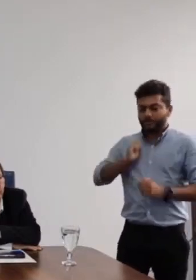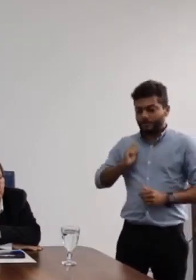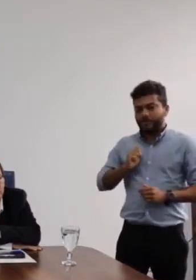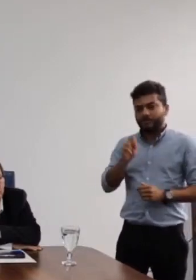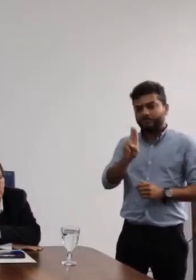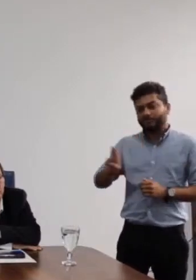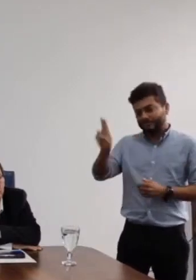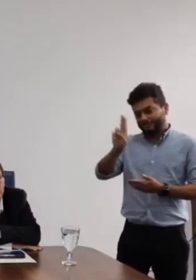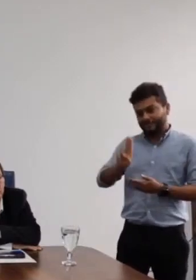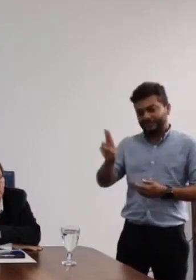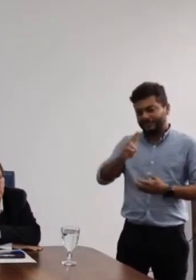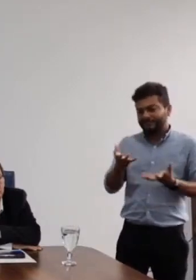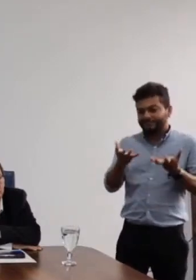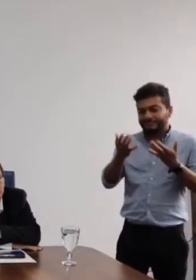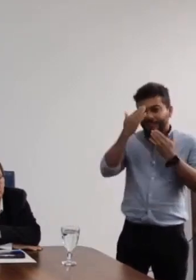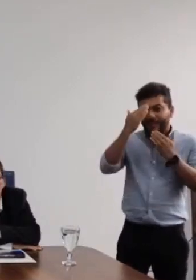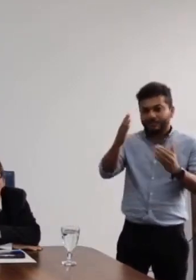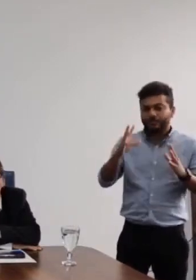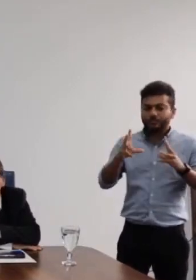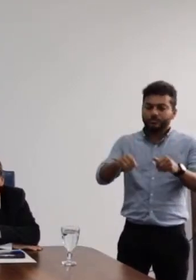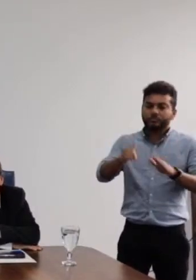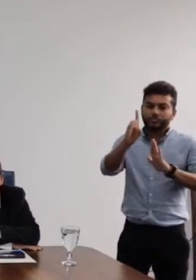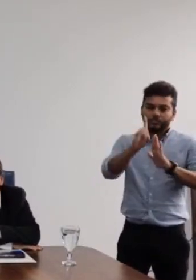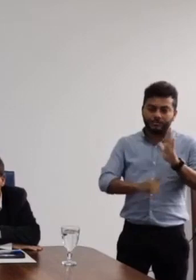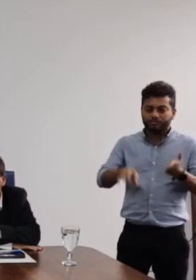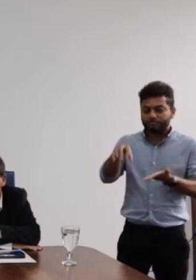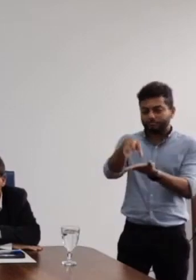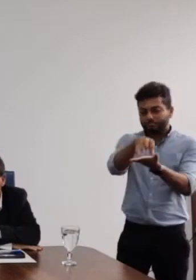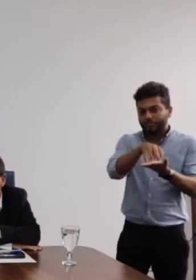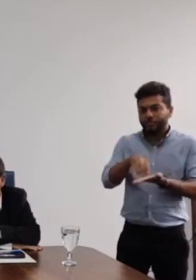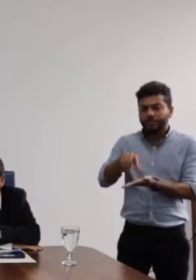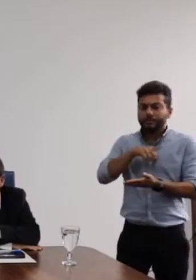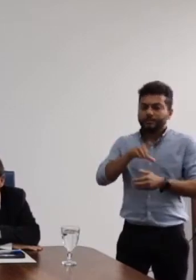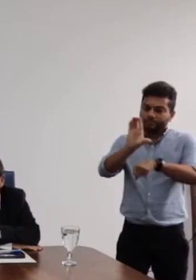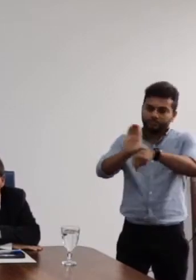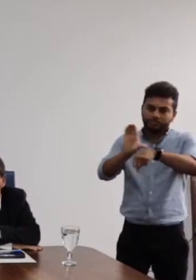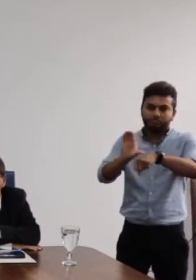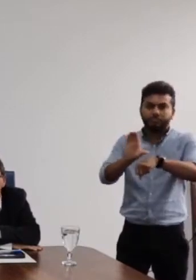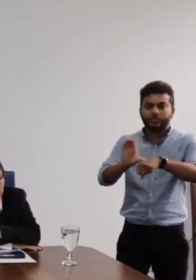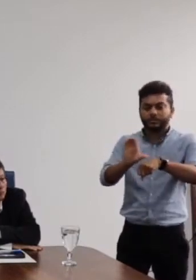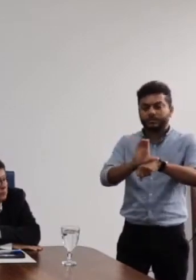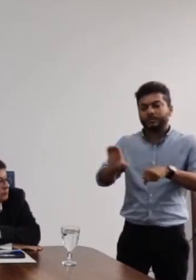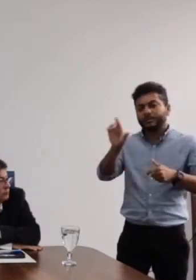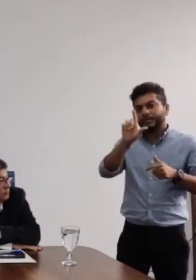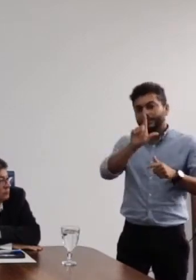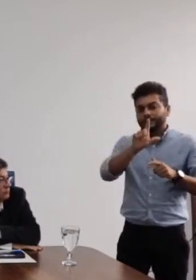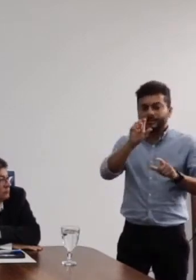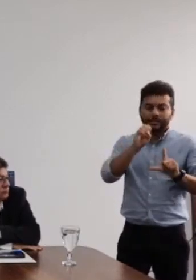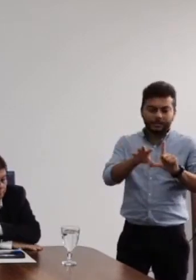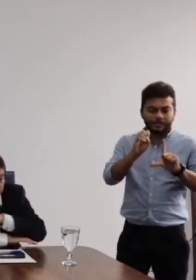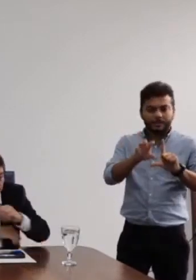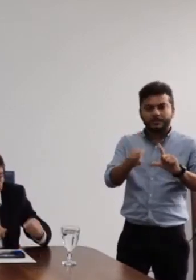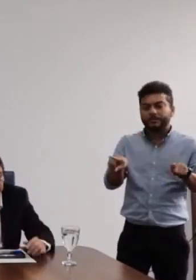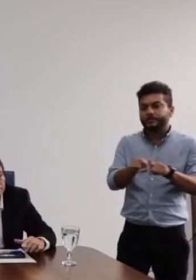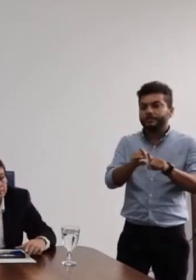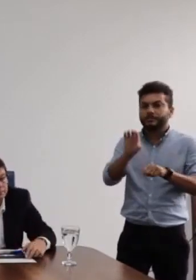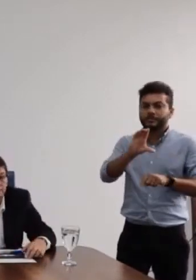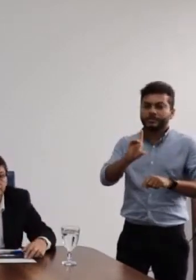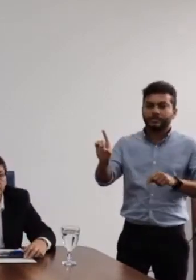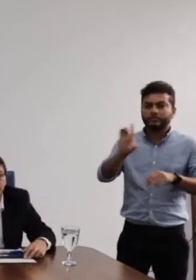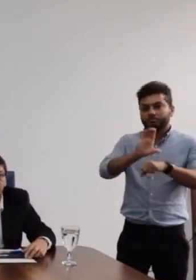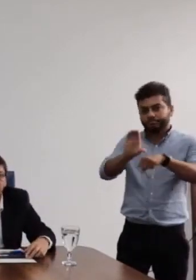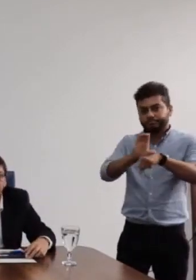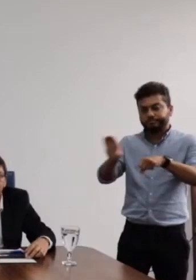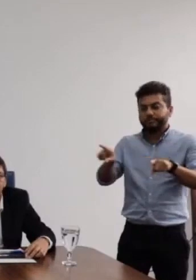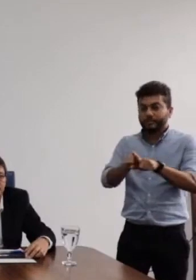agradecer a todos os diretores de centro onde existe curso de licenciatura, aos coordenadores de curso, aos